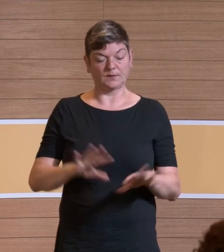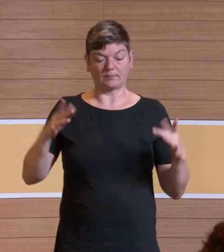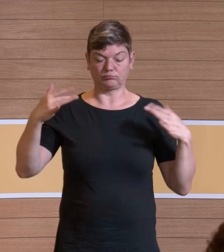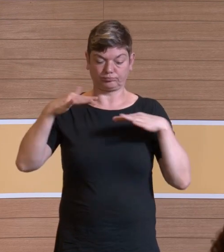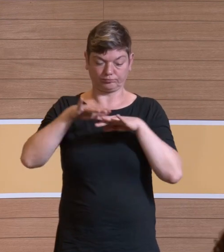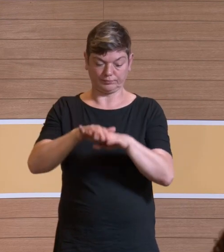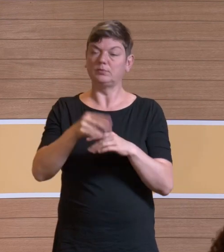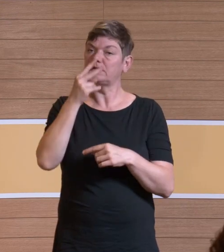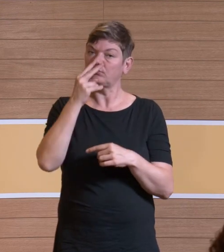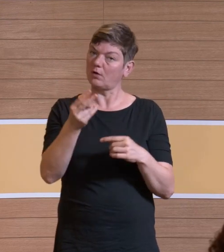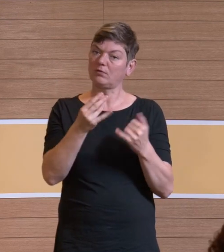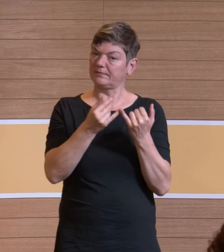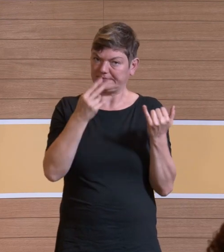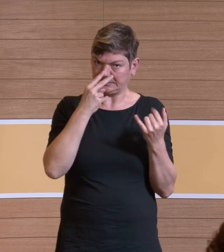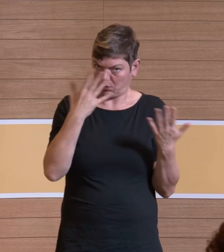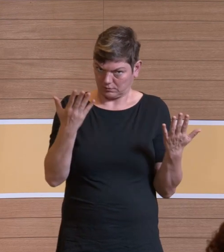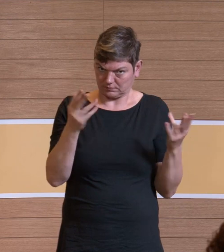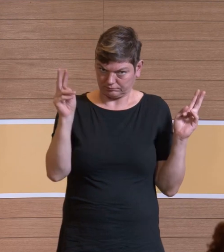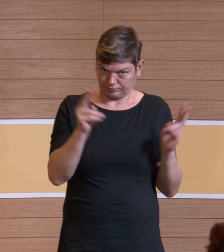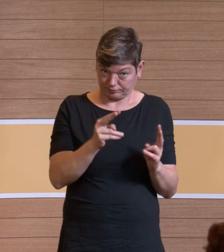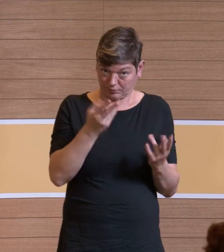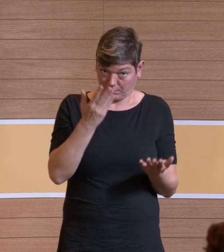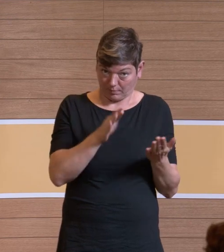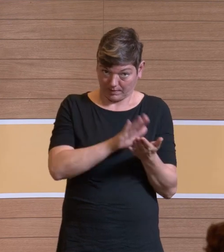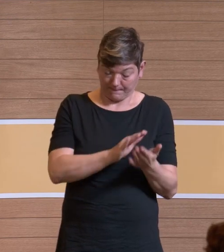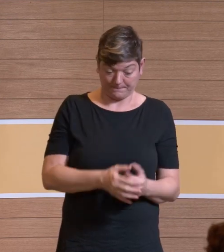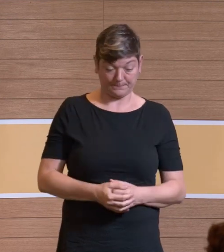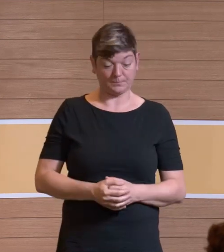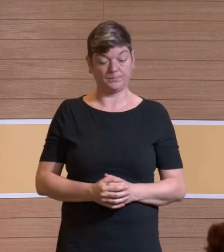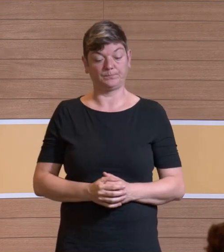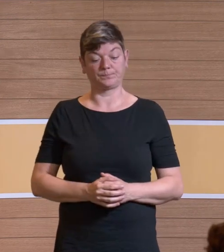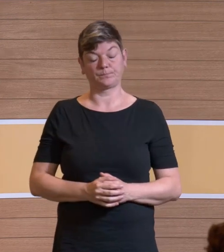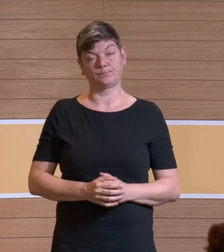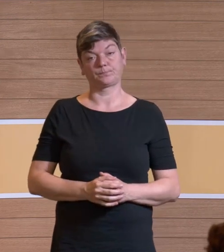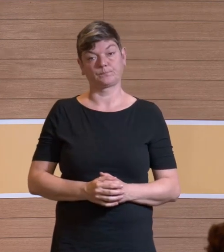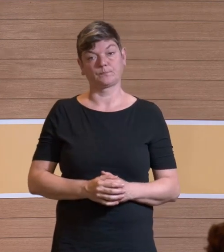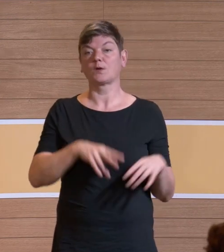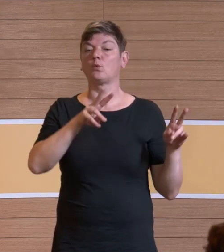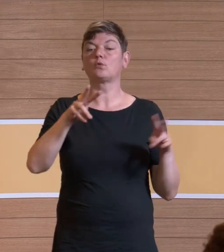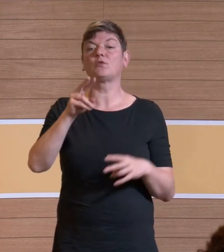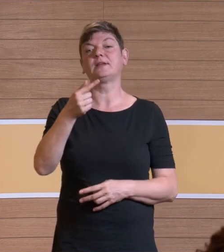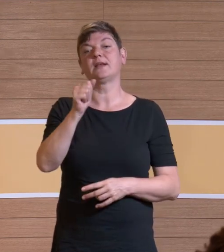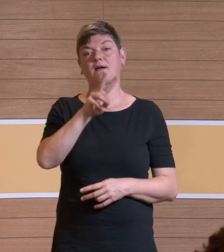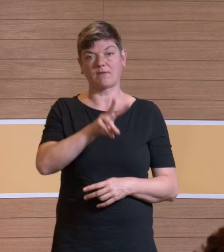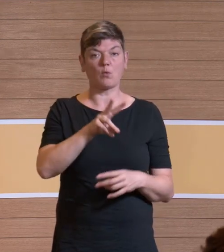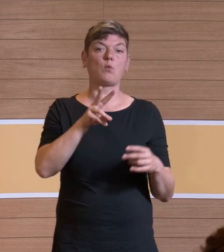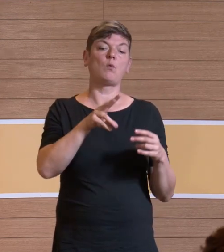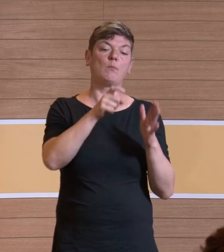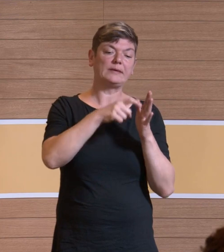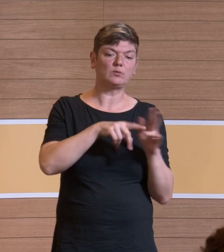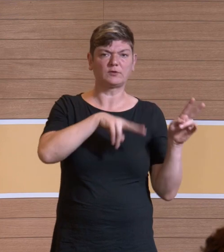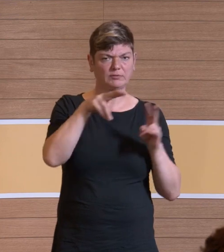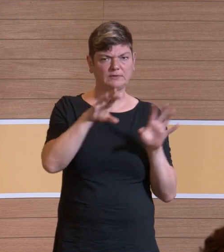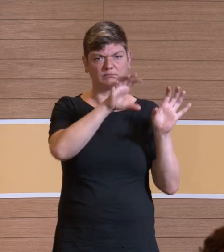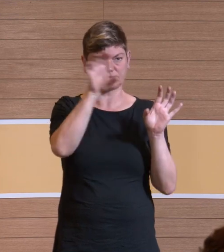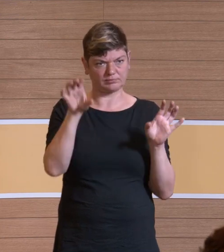wir uns angeschaut, wie ist die Reduktion. Und haben dann gesehen, bei verschiedenen THV-Zuluftbedingungen, 7,5